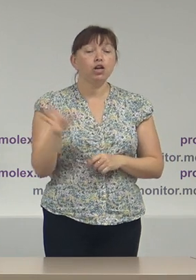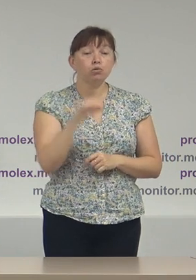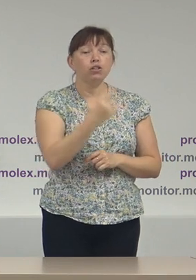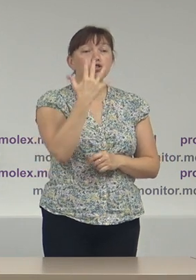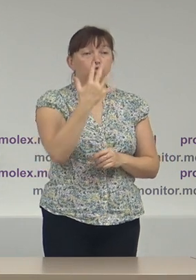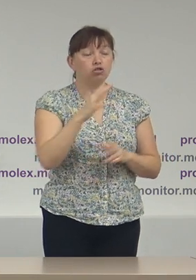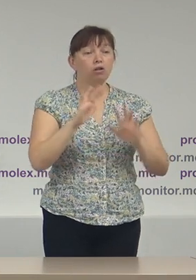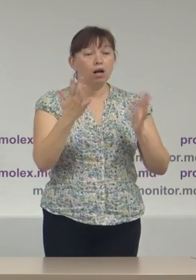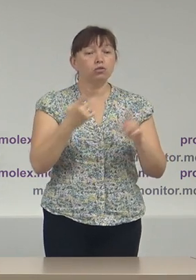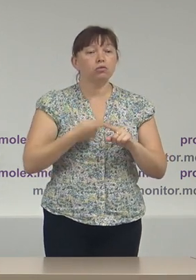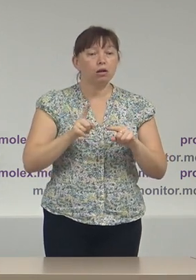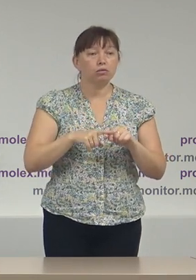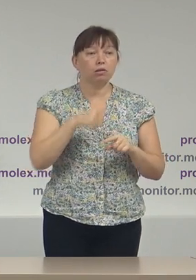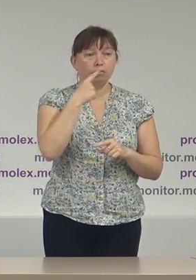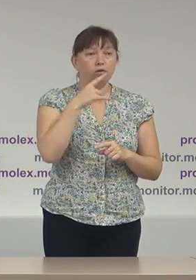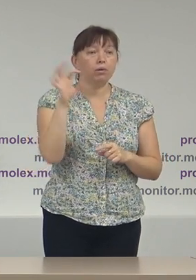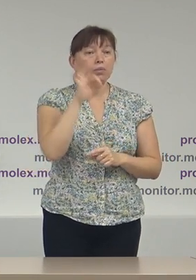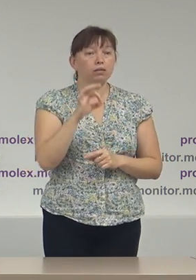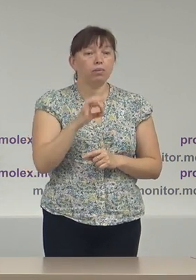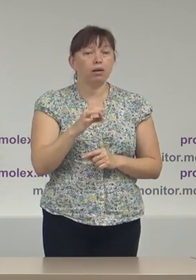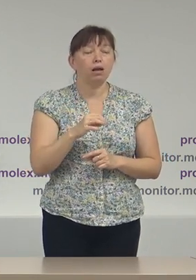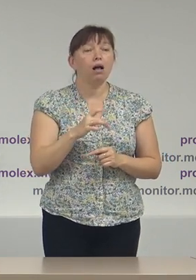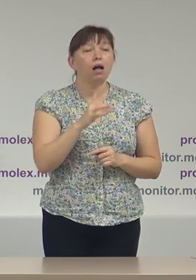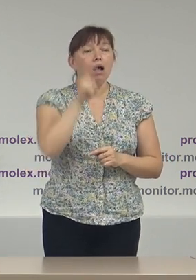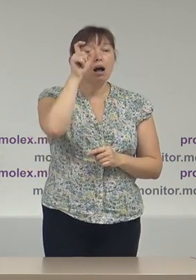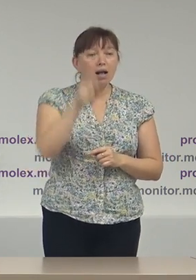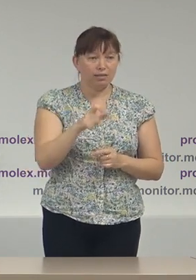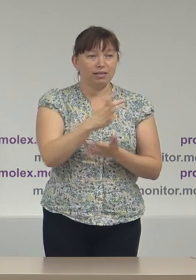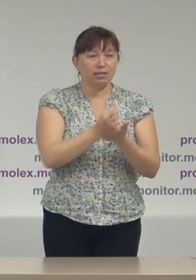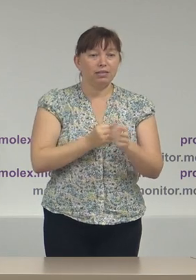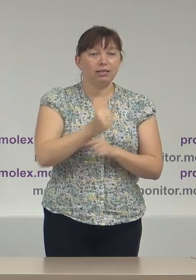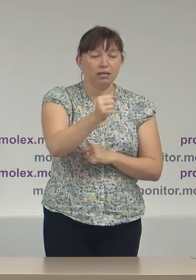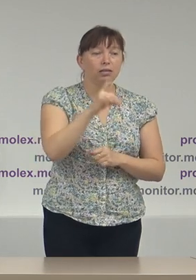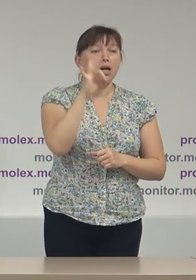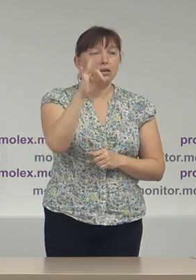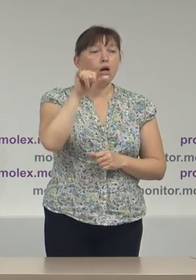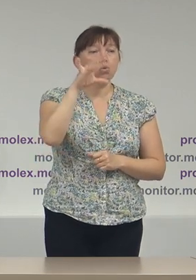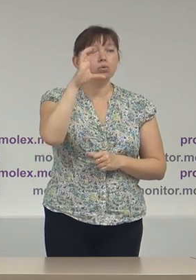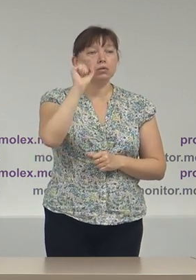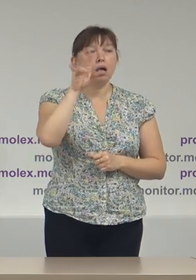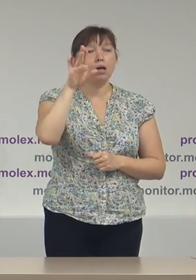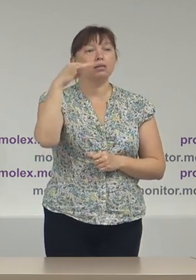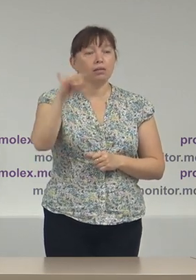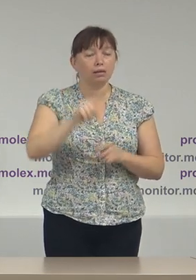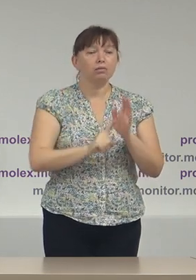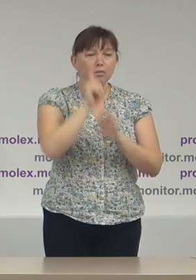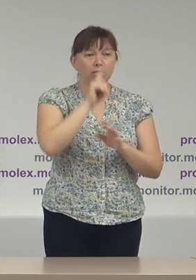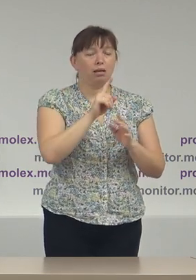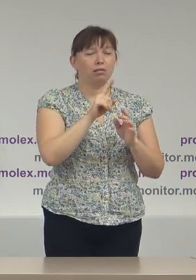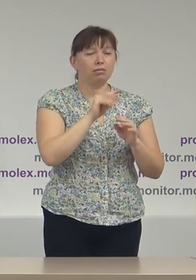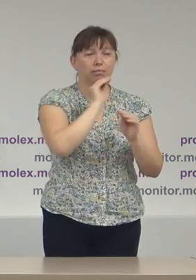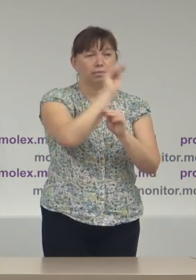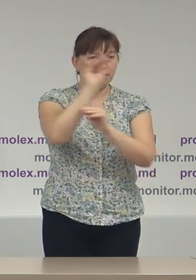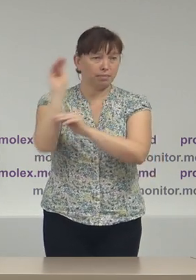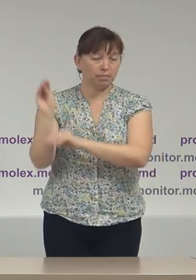cazuri este vorba de candidatul înregistrat domnul Renato Usatăi. În 19